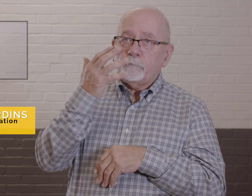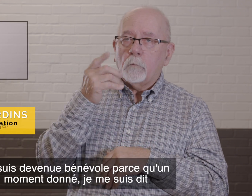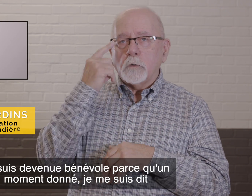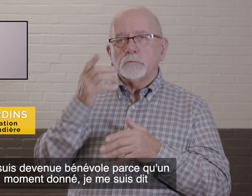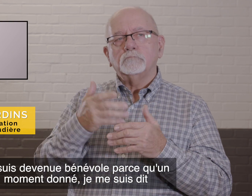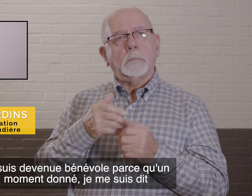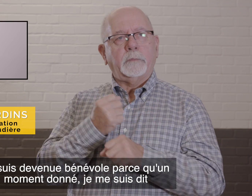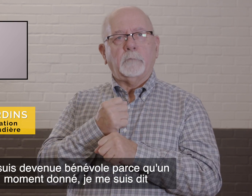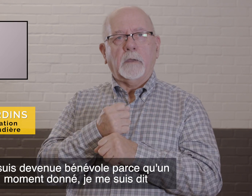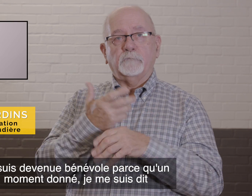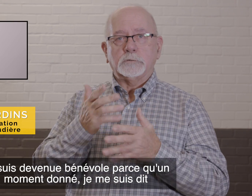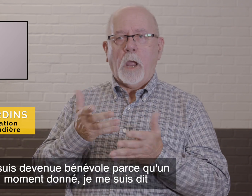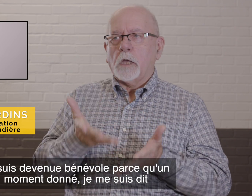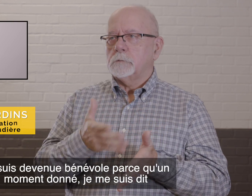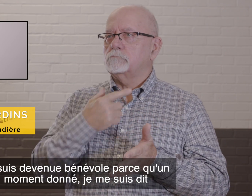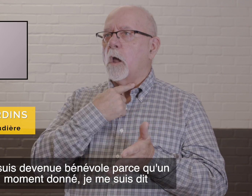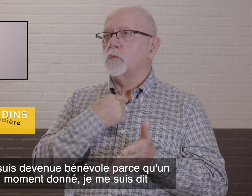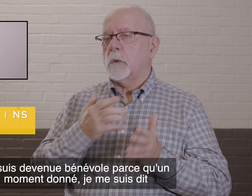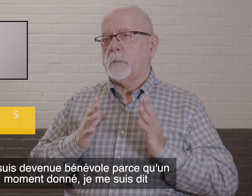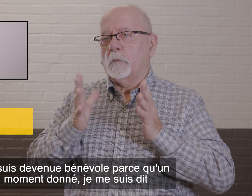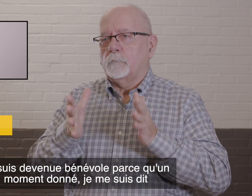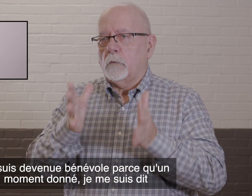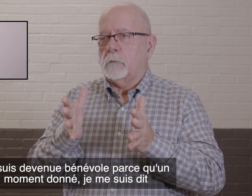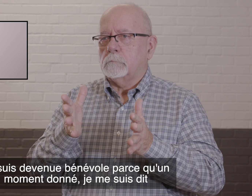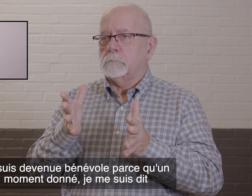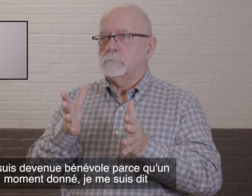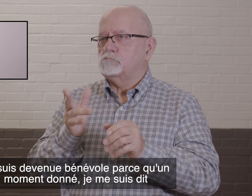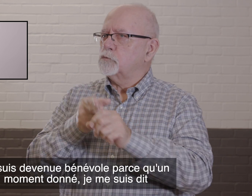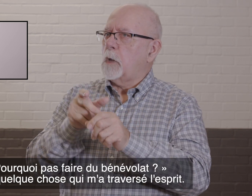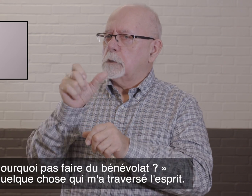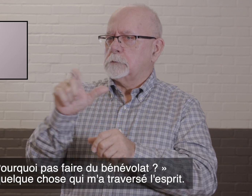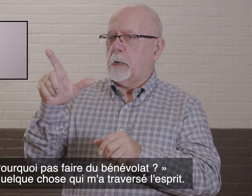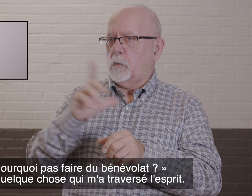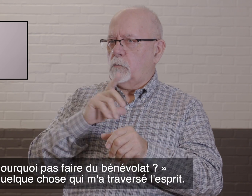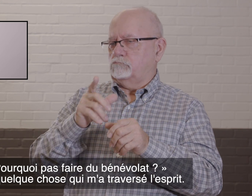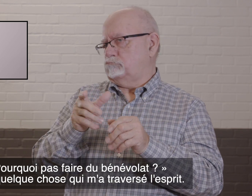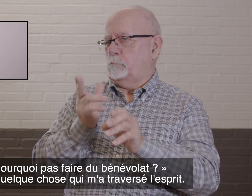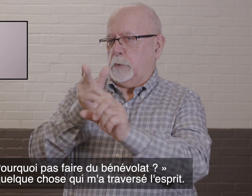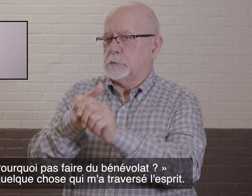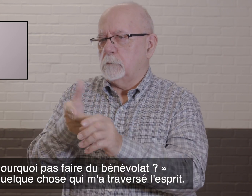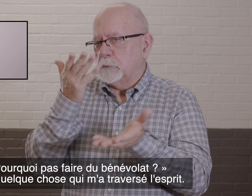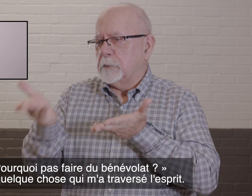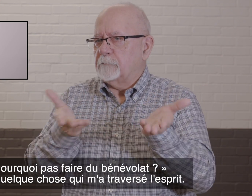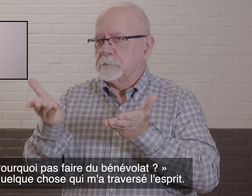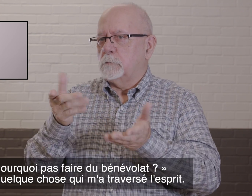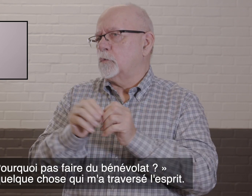Je suis devenue bénévole parce que, à moment donné, bon, je me suis dit, tiens, pourquoi pas faire du bénévolat? C'est quelque chose qui m'a traversé l